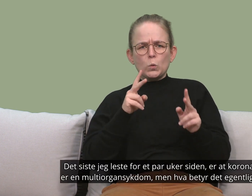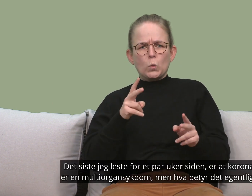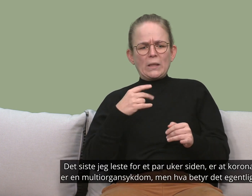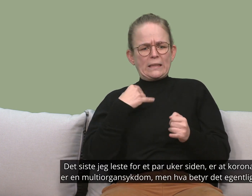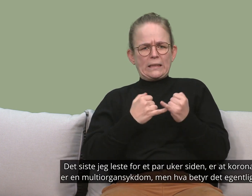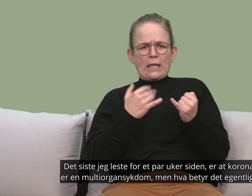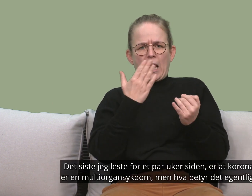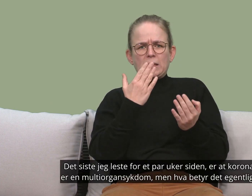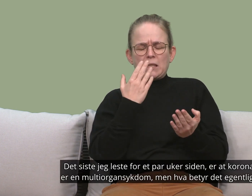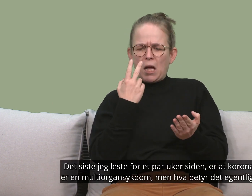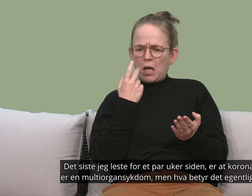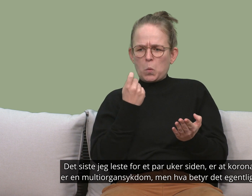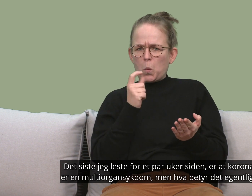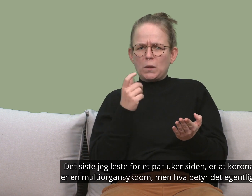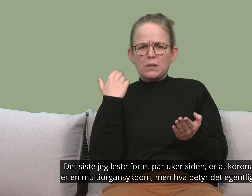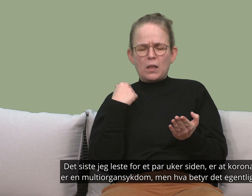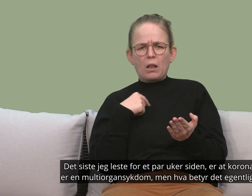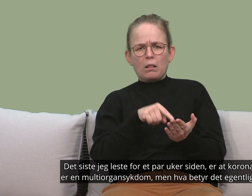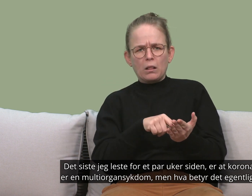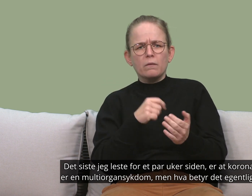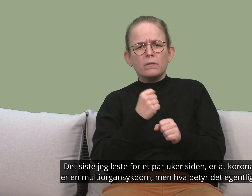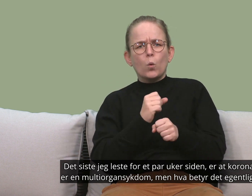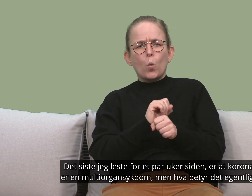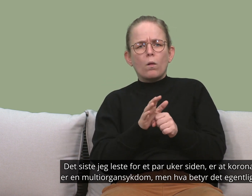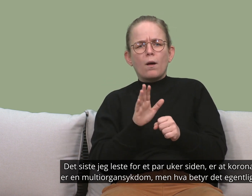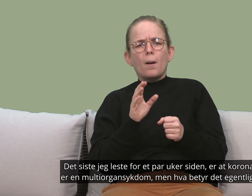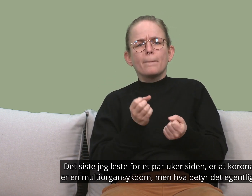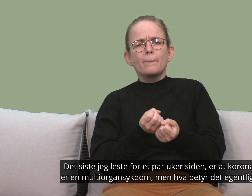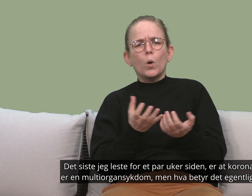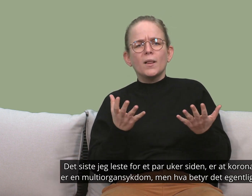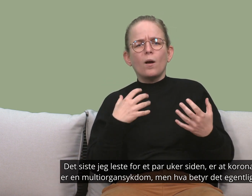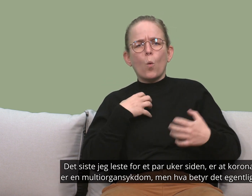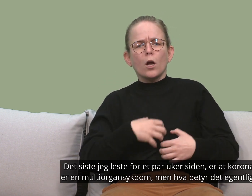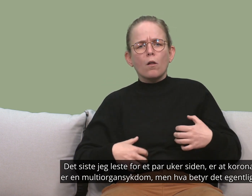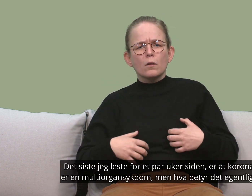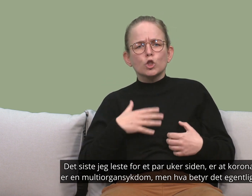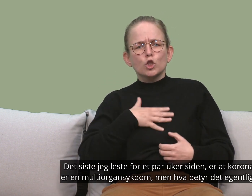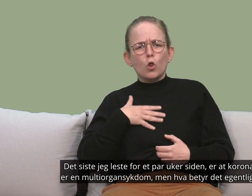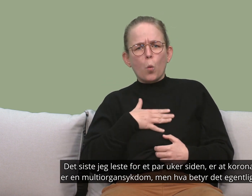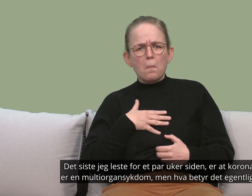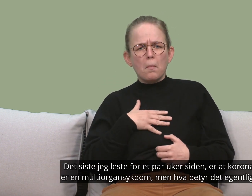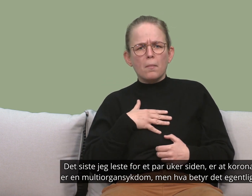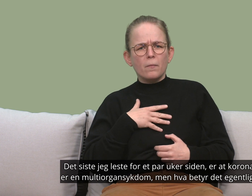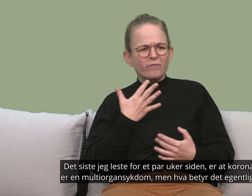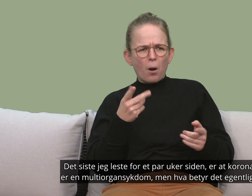Det siste jeg leste for et par uker siden er at korona er en multiorgansykdom. Men hva betyr det egentlig?